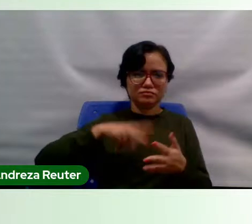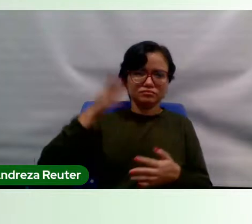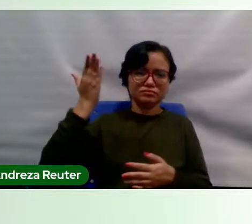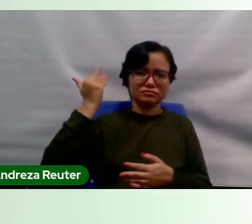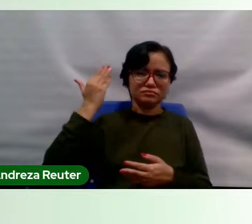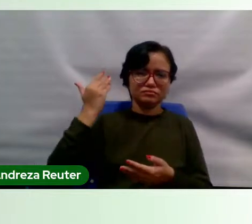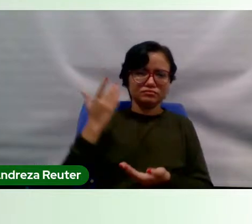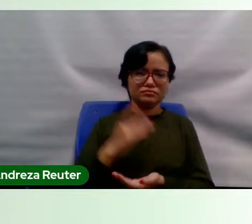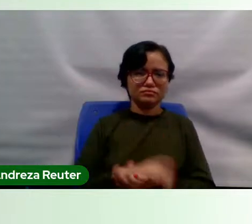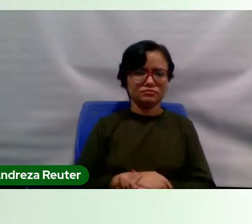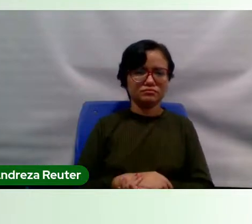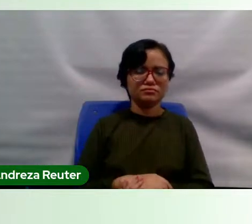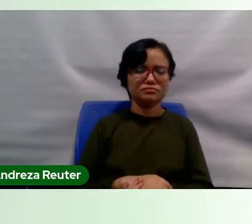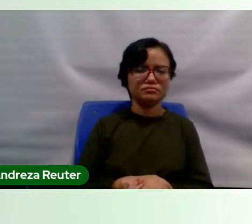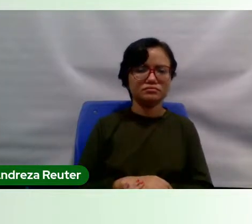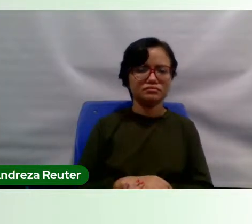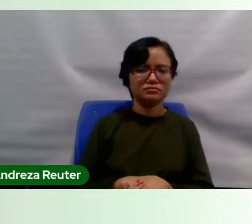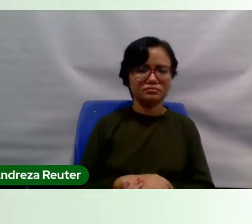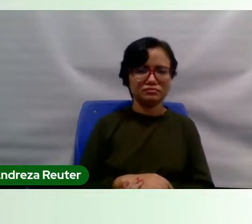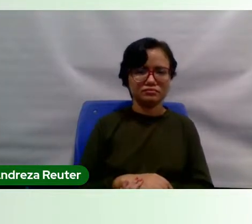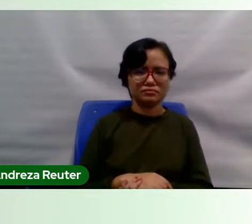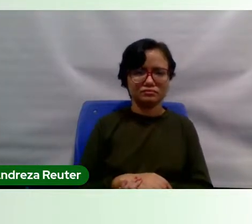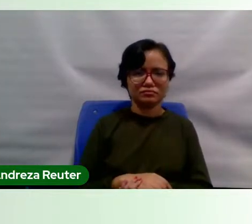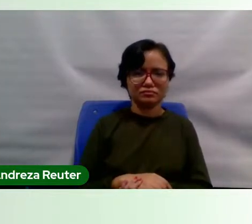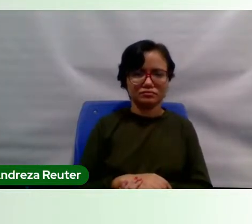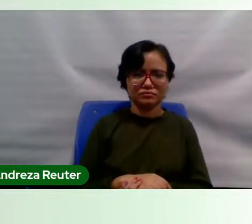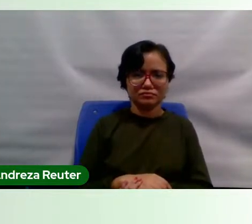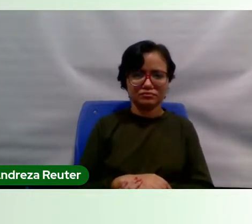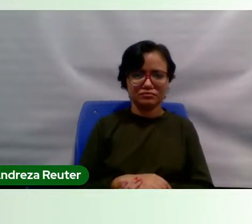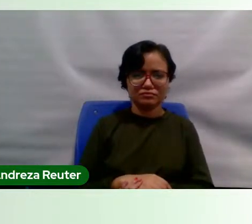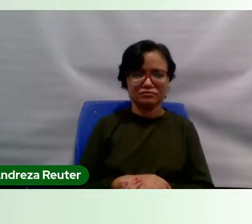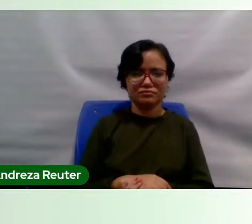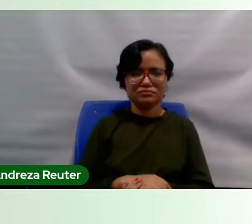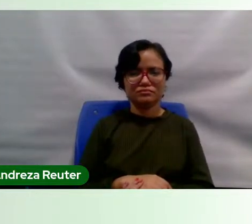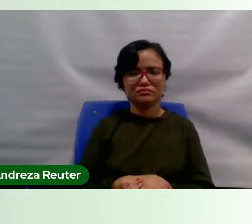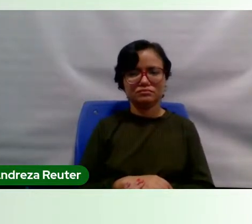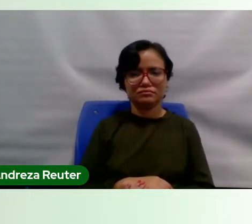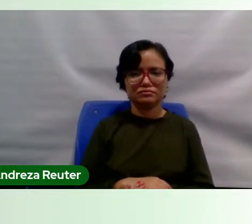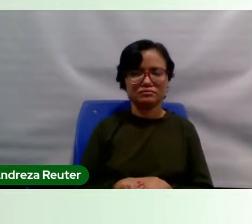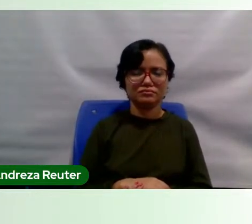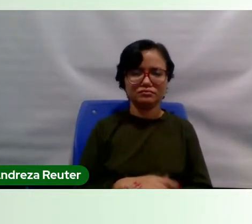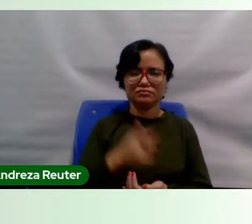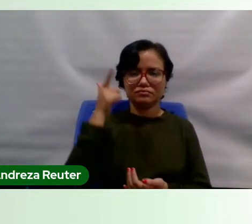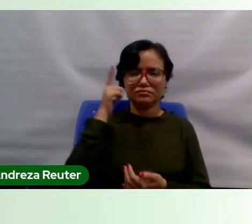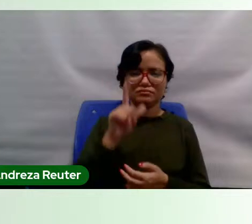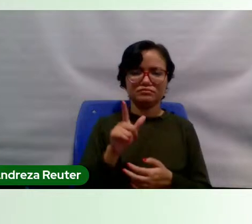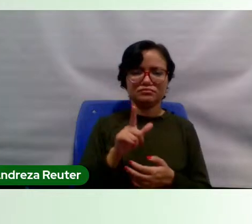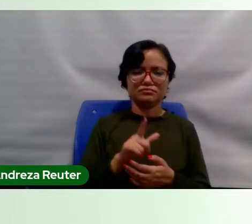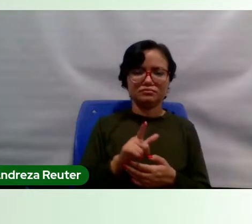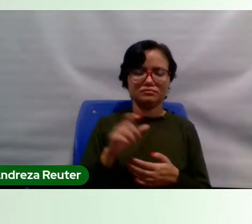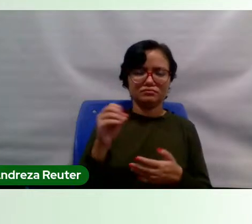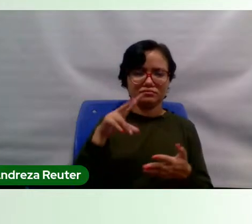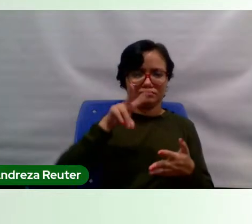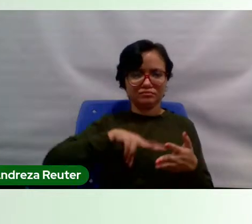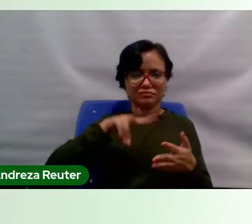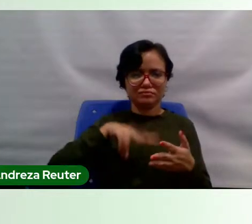quando não consegue estabelecer uma nova leitura do passado, procura